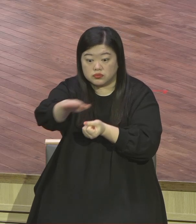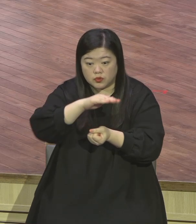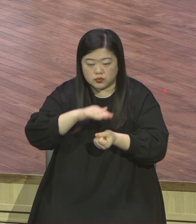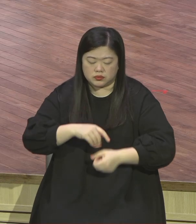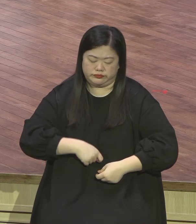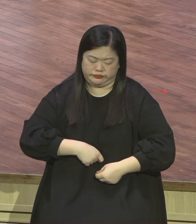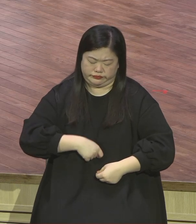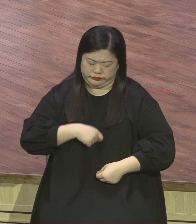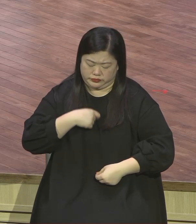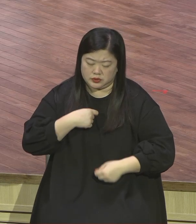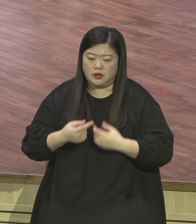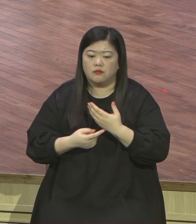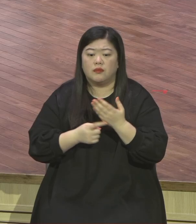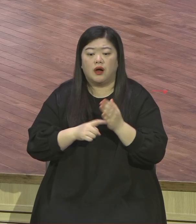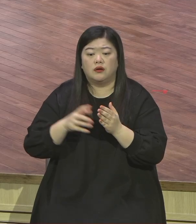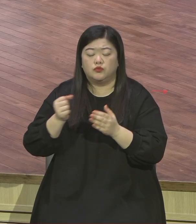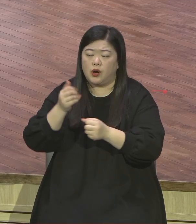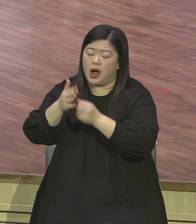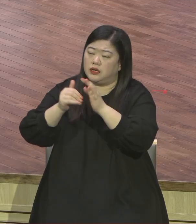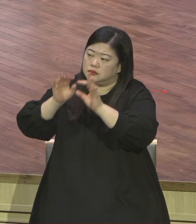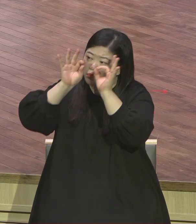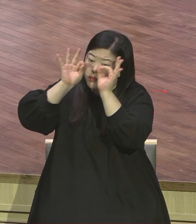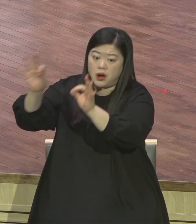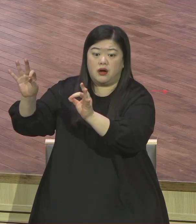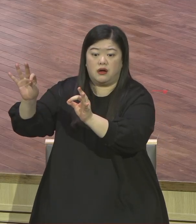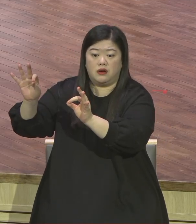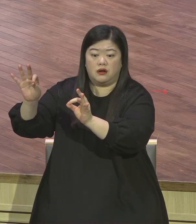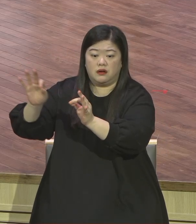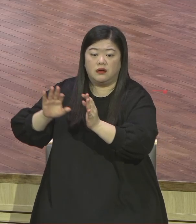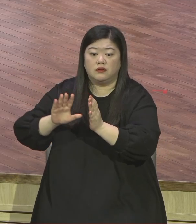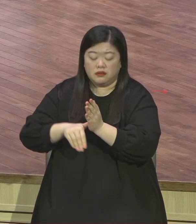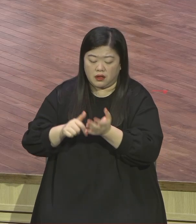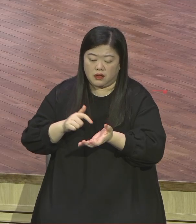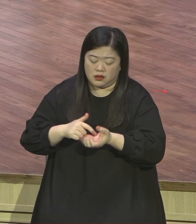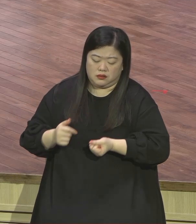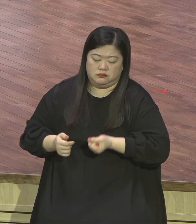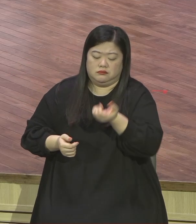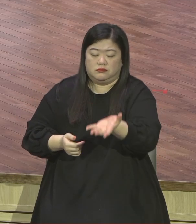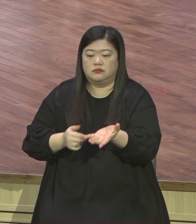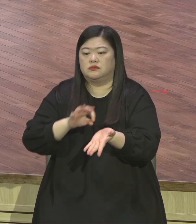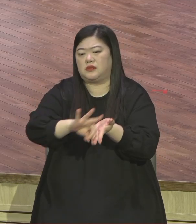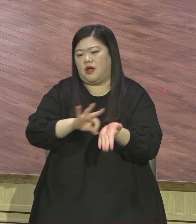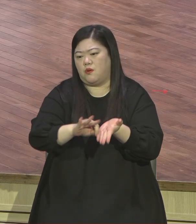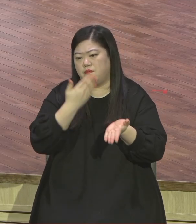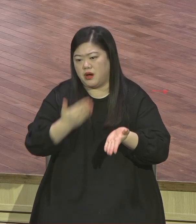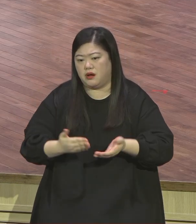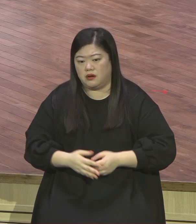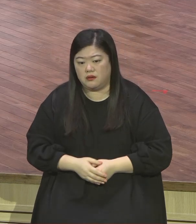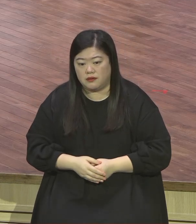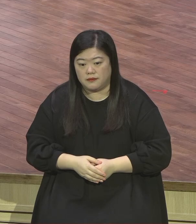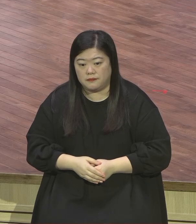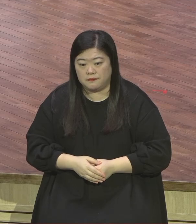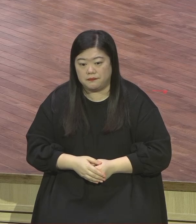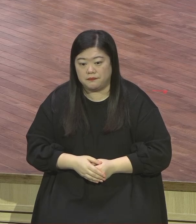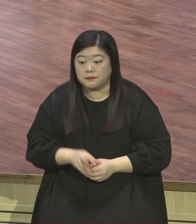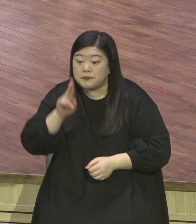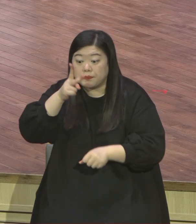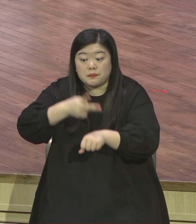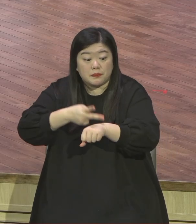정말 주님을 바라보는 자기가 보여요 막연한 말 아니에요 사도 바울이 이 축복을 사실적으로 체험하고 있기